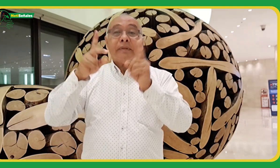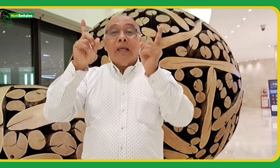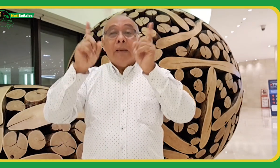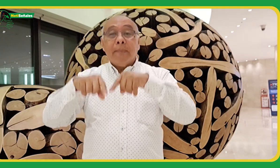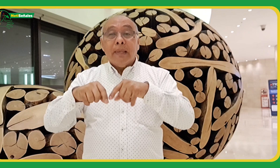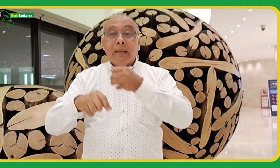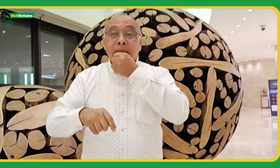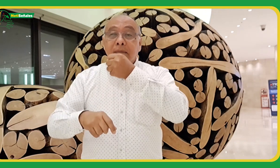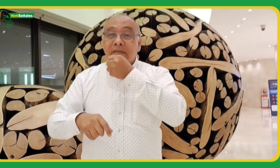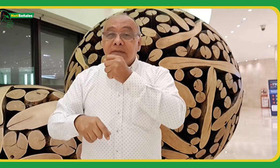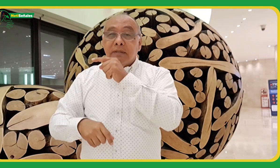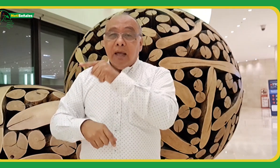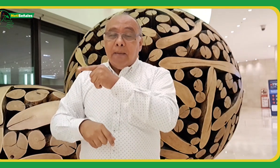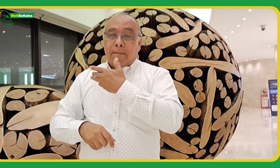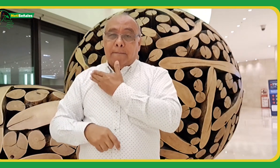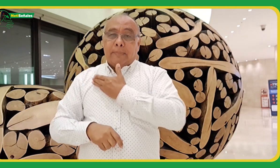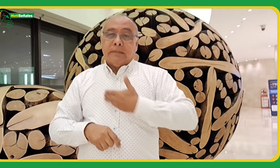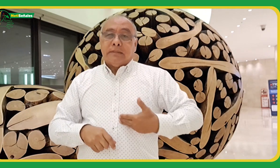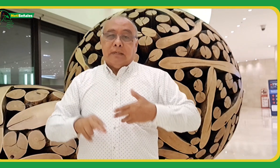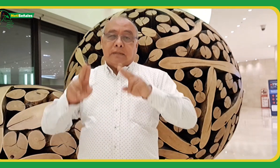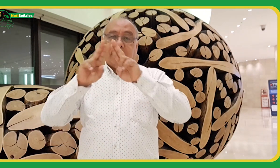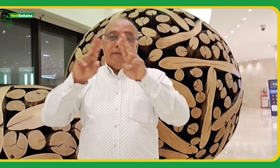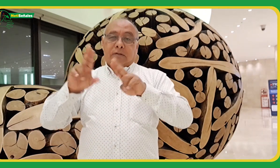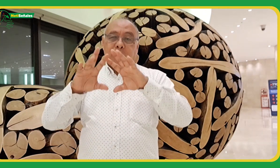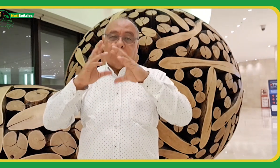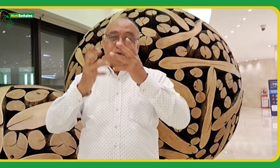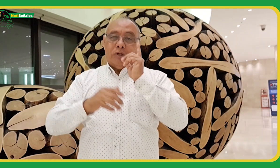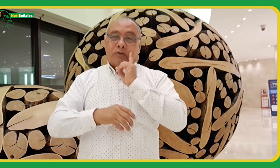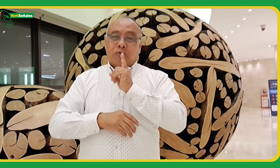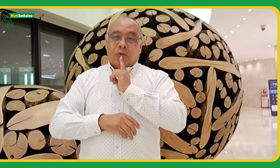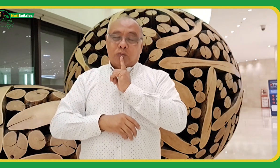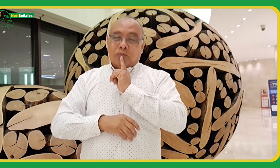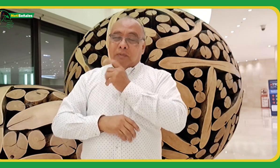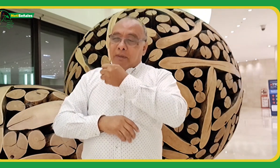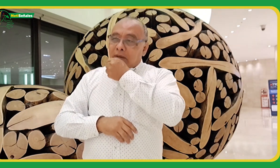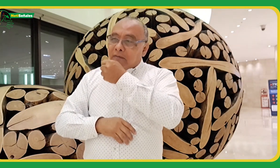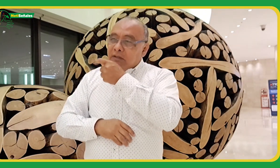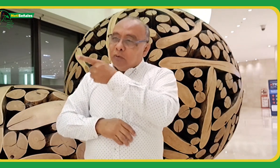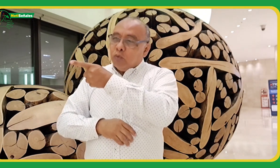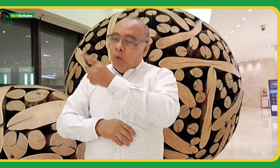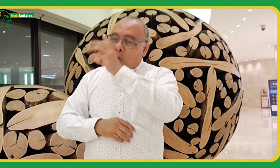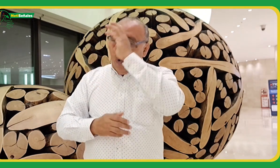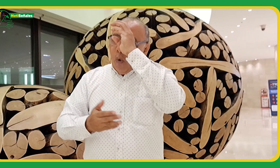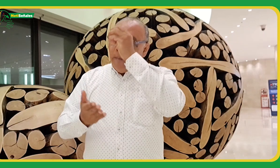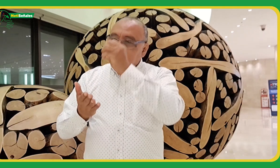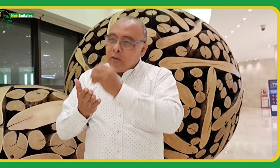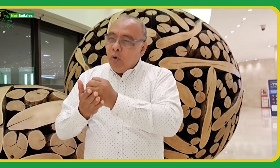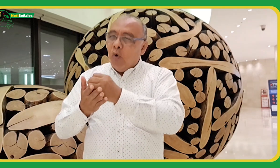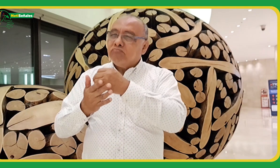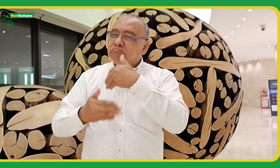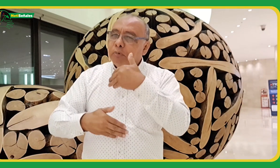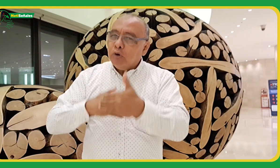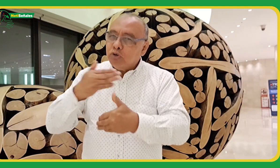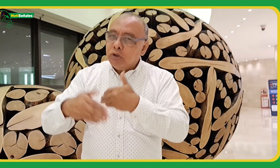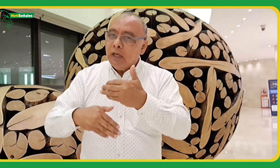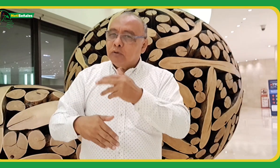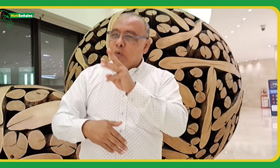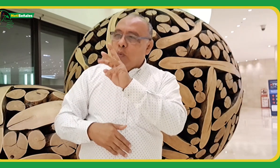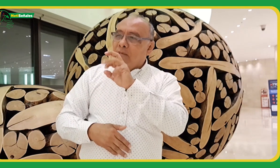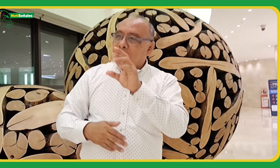Además, una entrevista con el presidente de la Federación Mundial de Sordos para que nos dé su opinión. Nos hable de la articulación